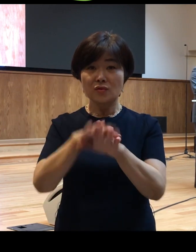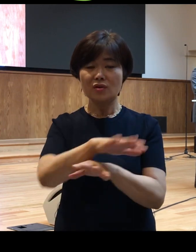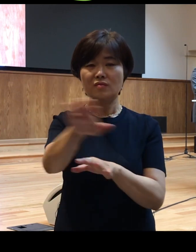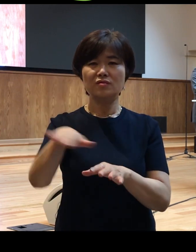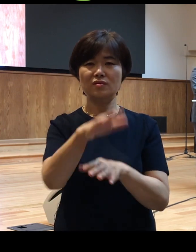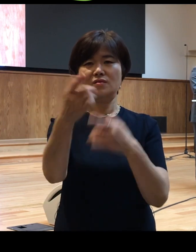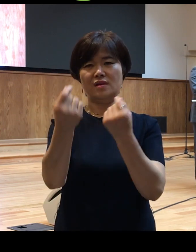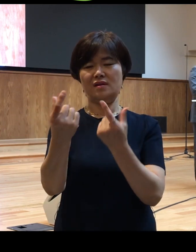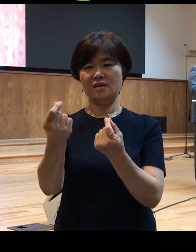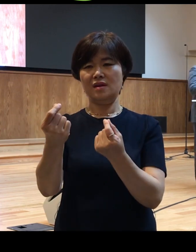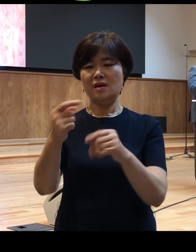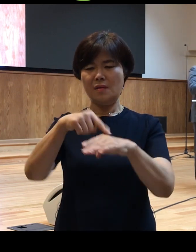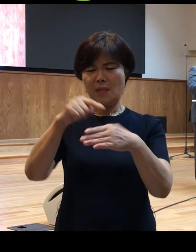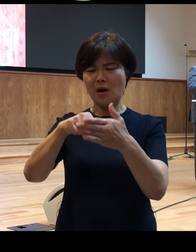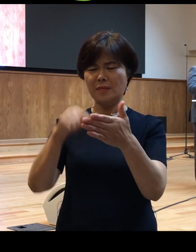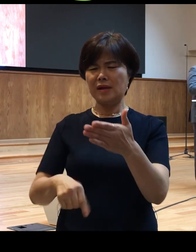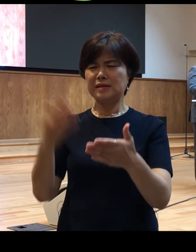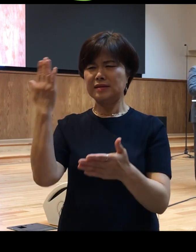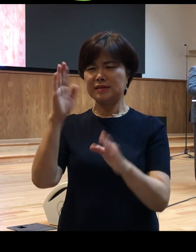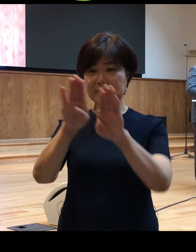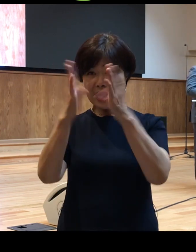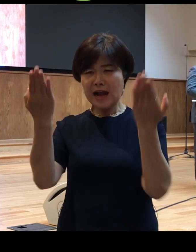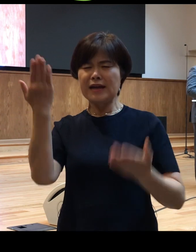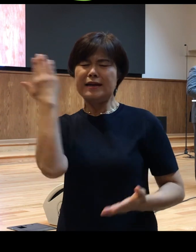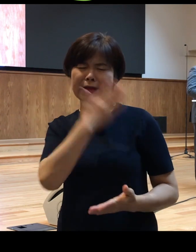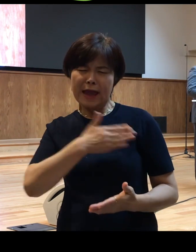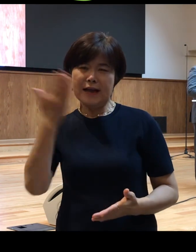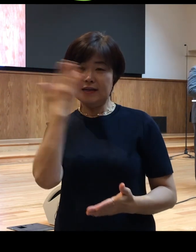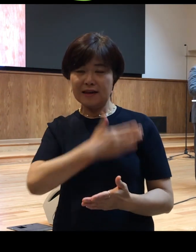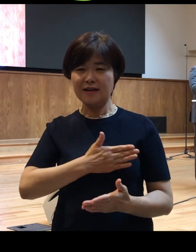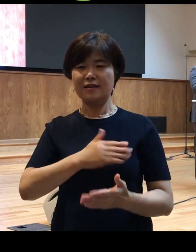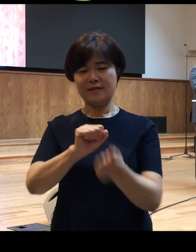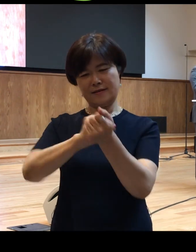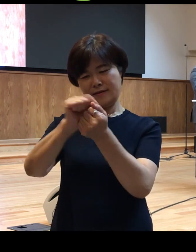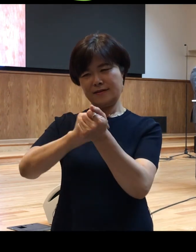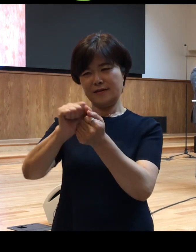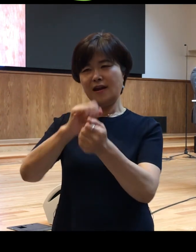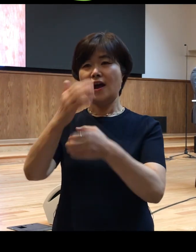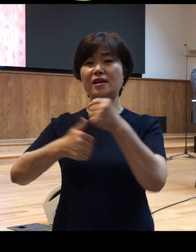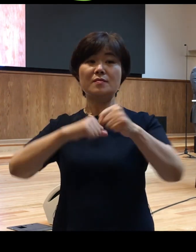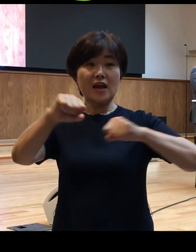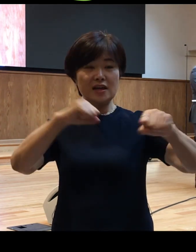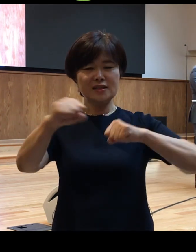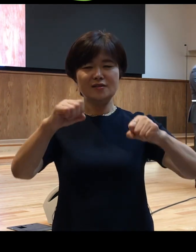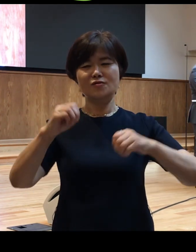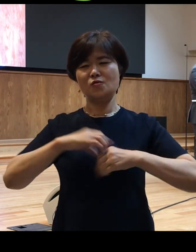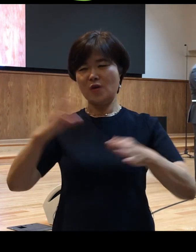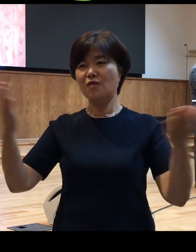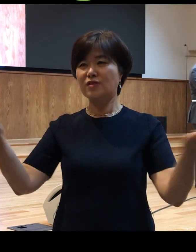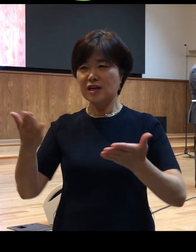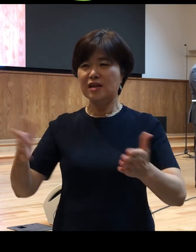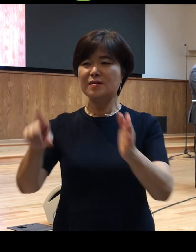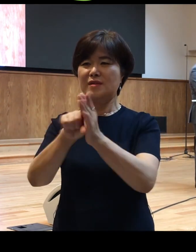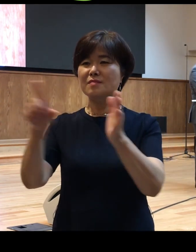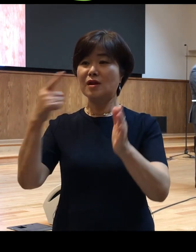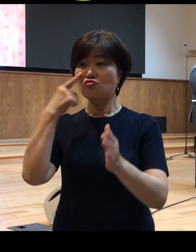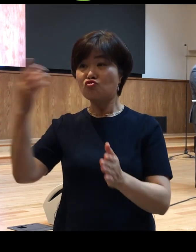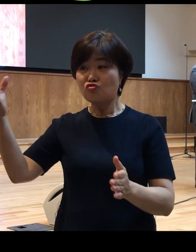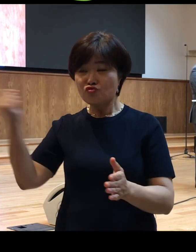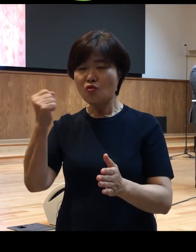마음의 창을 깨끗하게 하여 하나님의 행하시는 놀라운 일을 믿음의 눈으로 바라보고 여러분 그